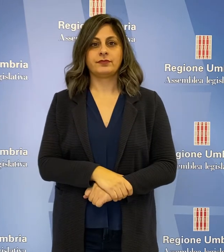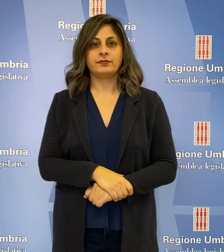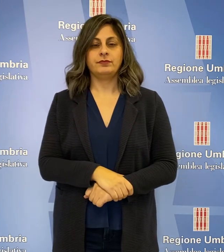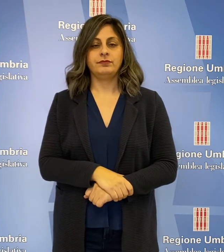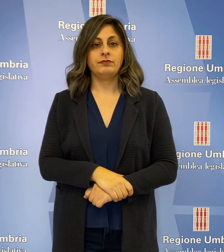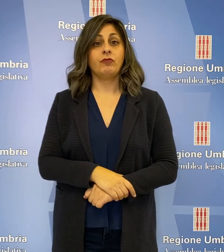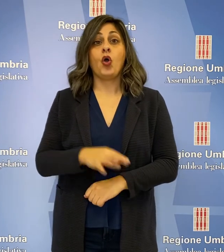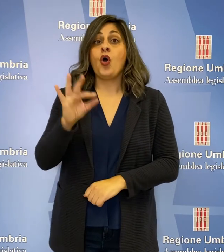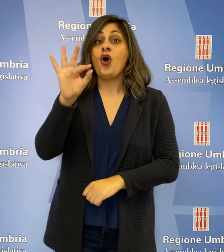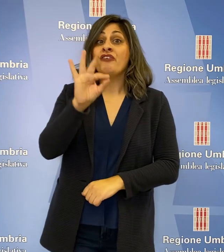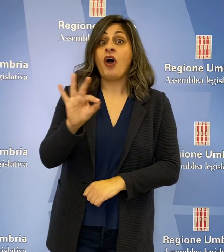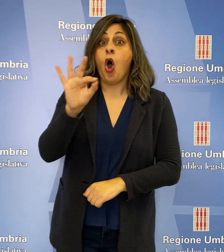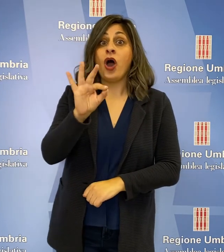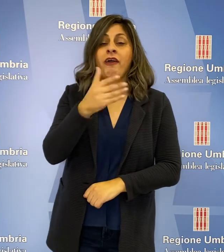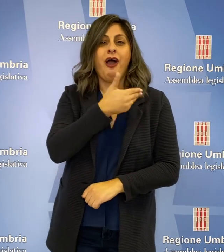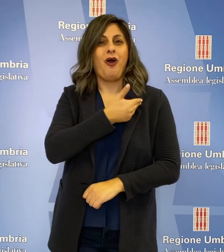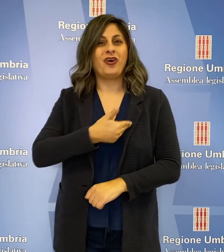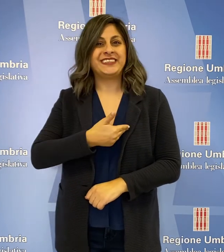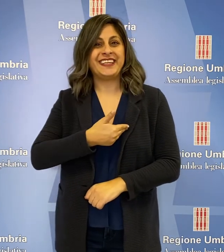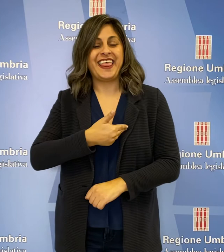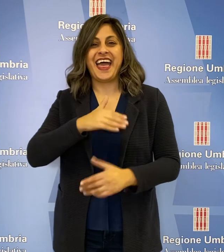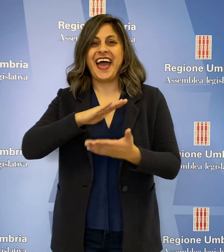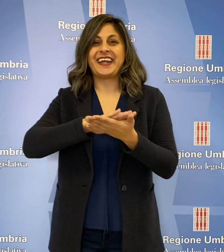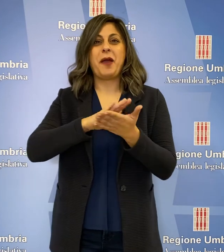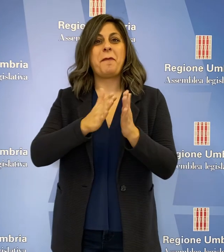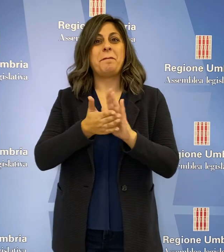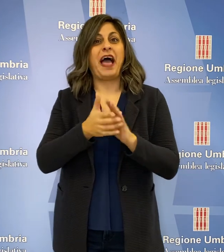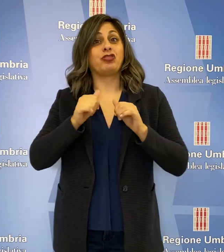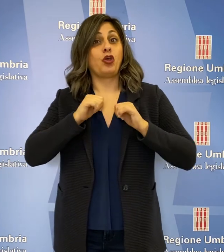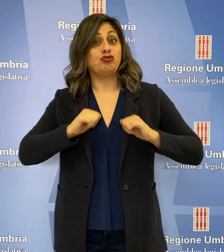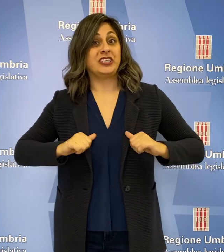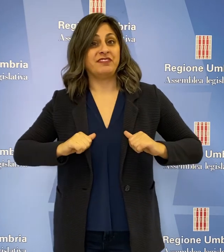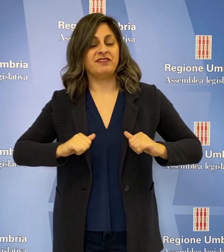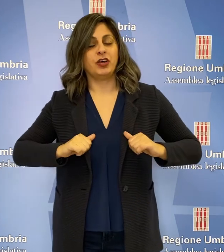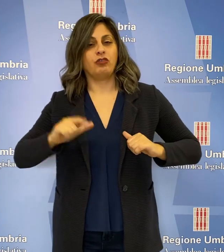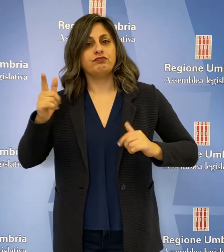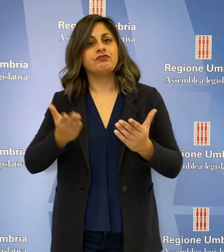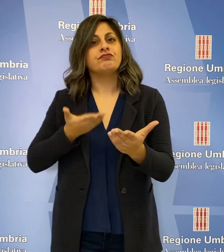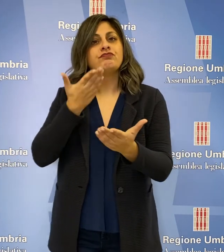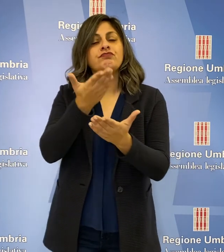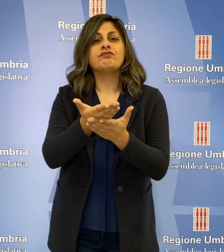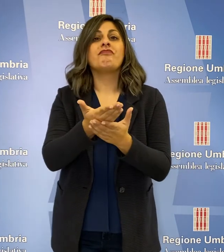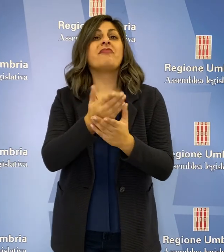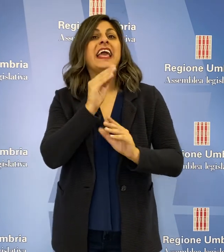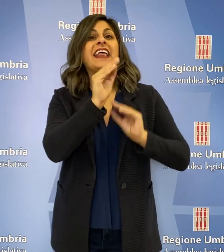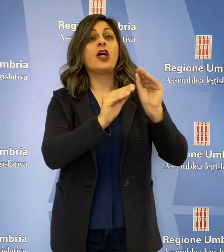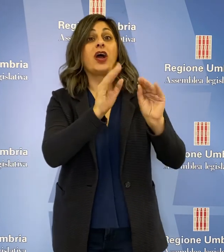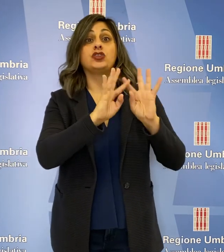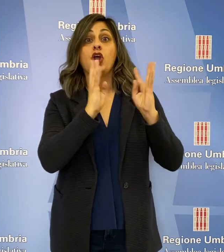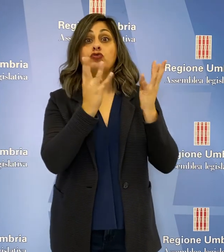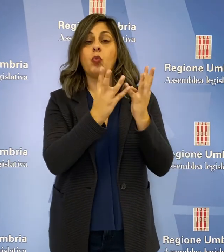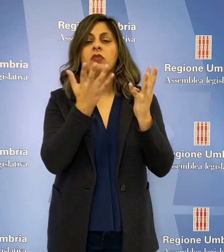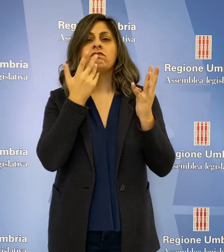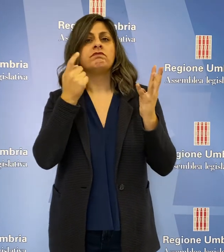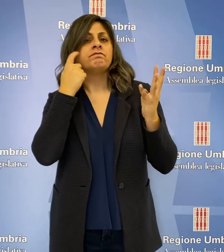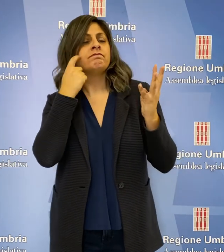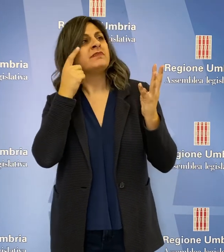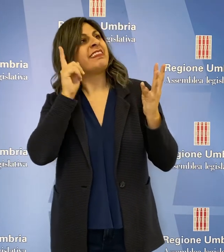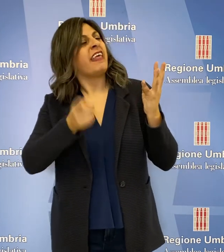Andrea Fora, consigliere regionale del Patto Civico, ha presentato l'interrogazione alla Giunta per chiedere di